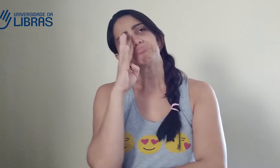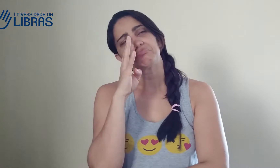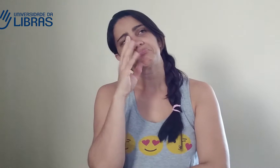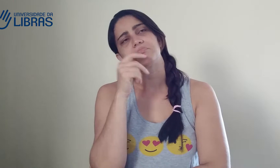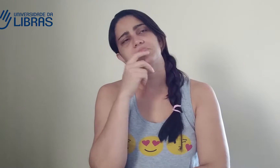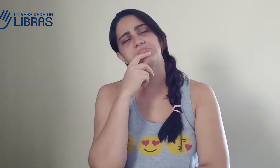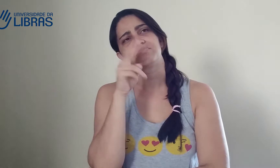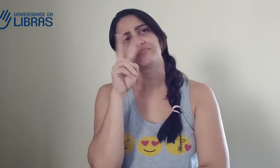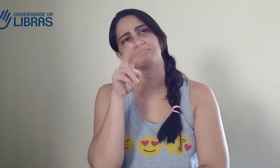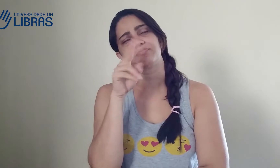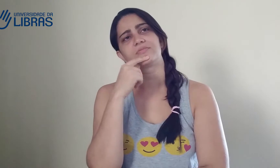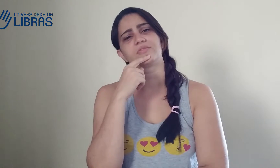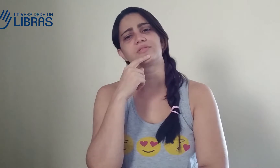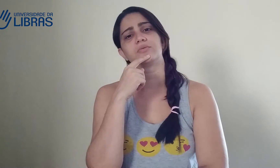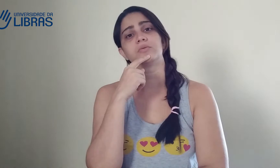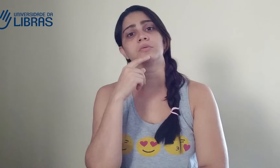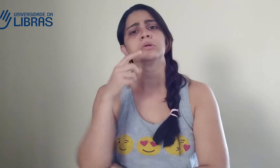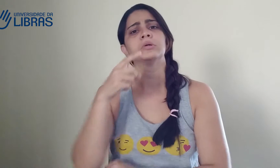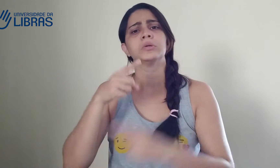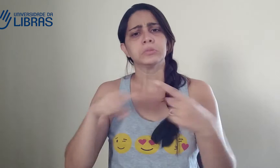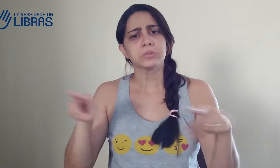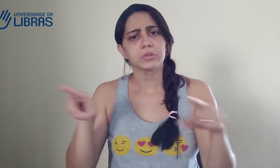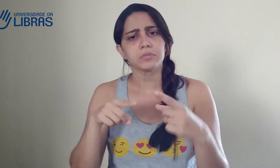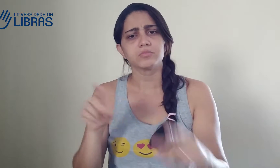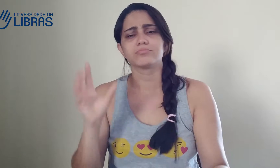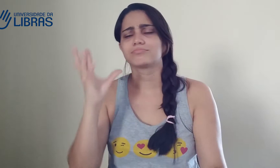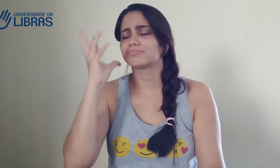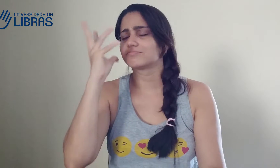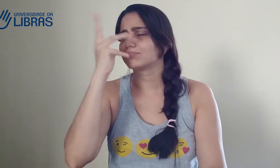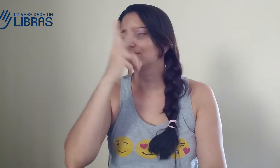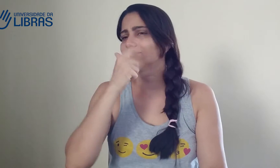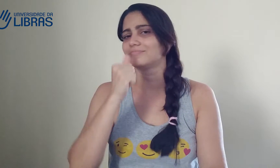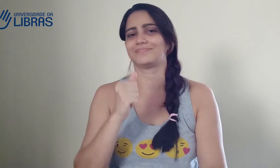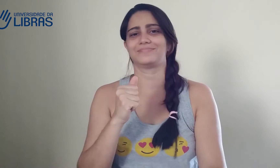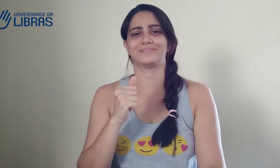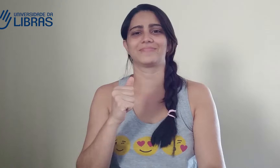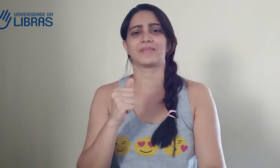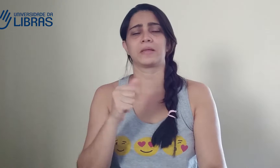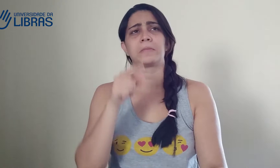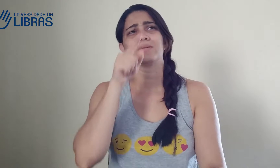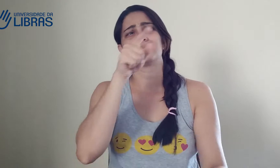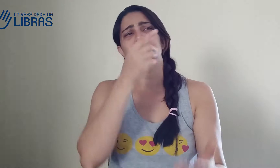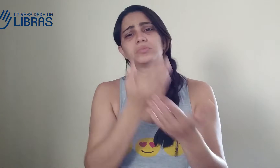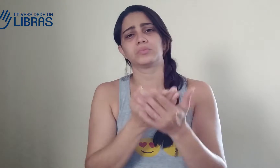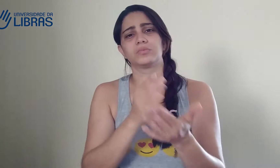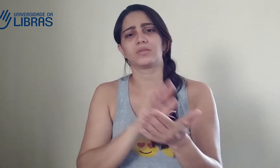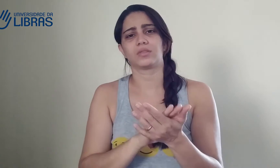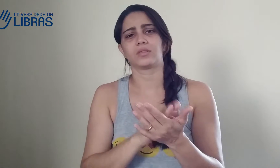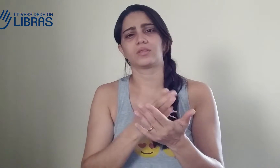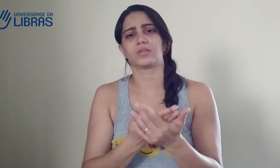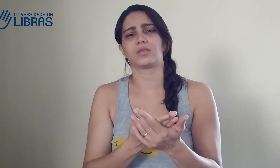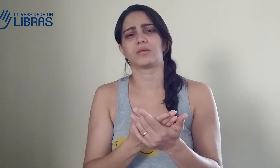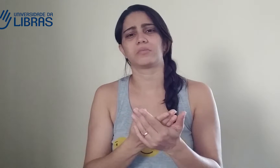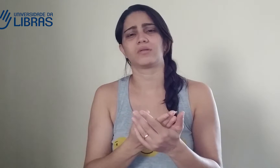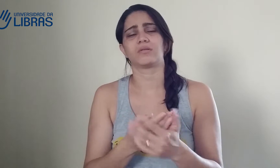eu amo música, já falei para vocês, né? E eu observando lá, prestando atenção, uma música